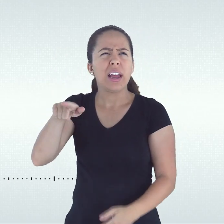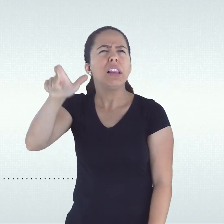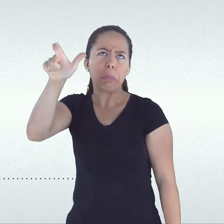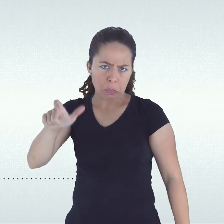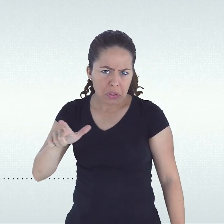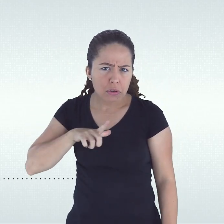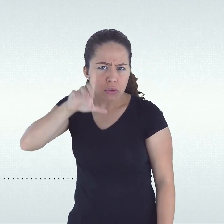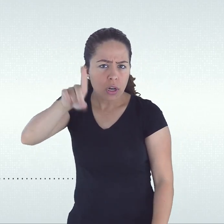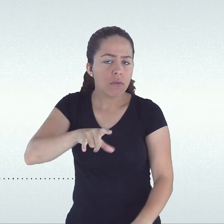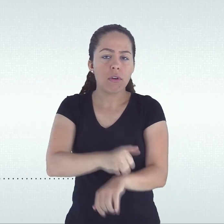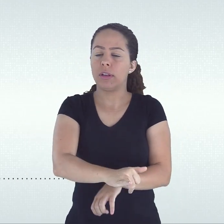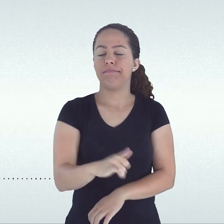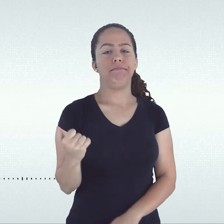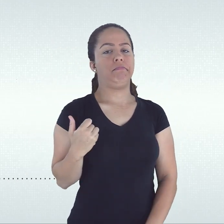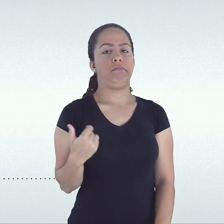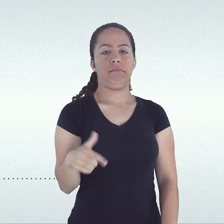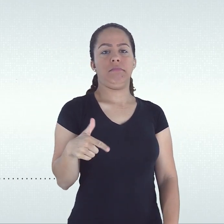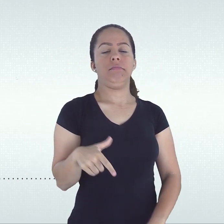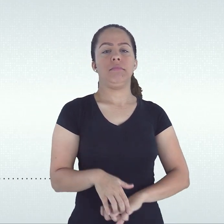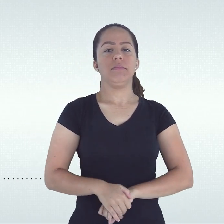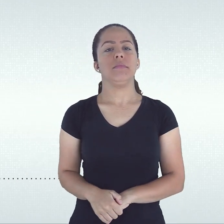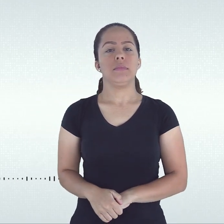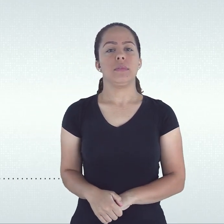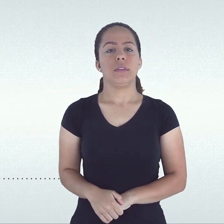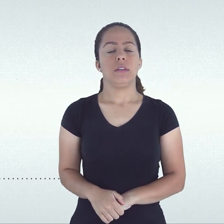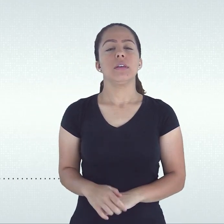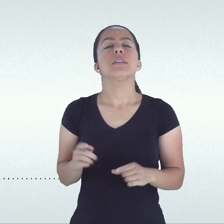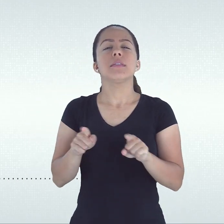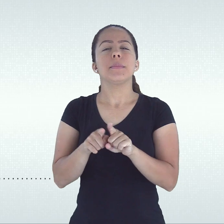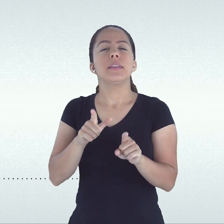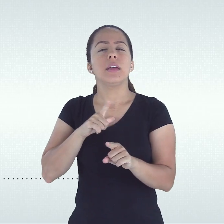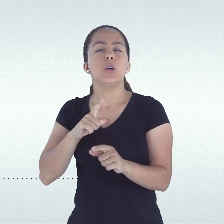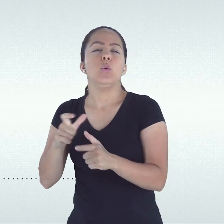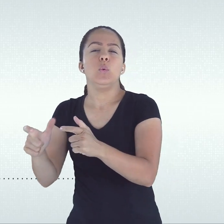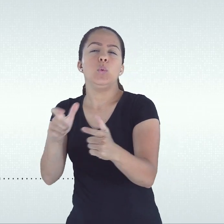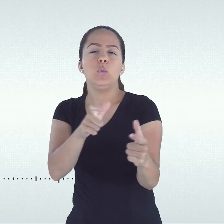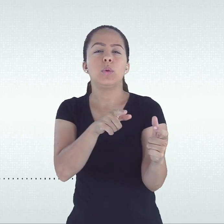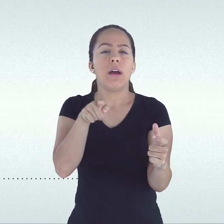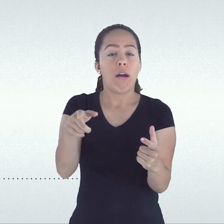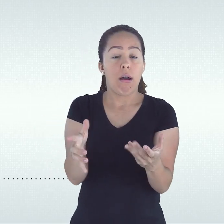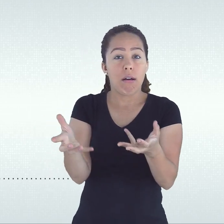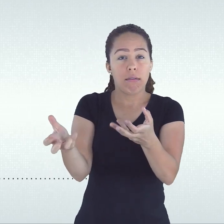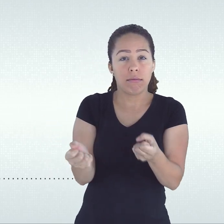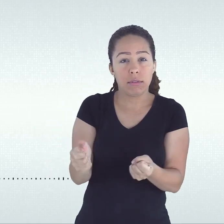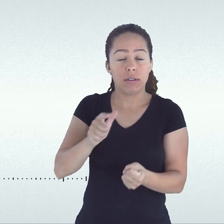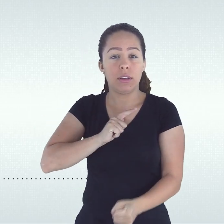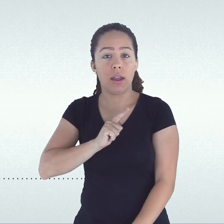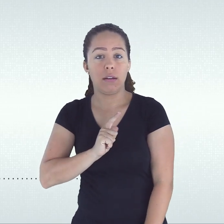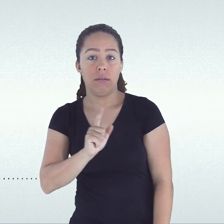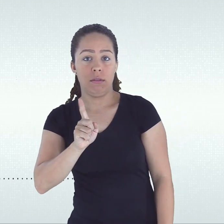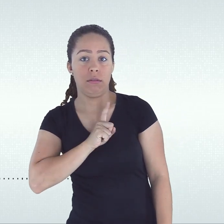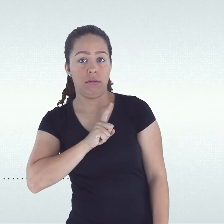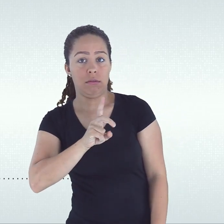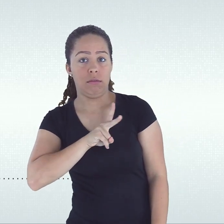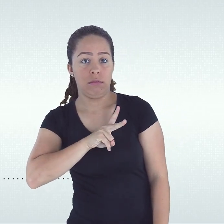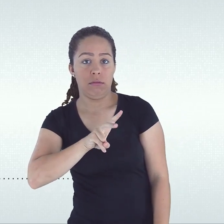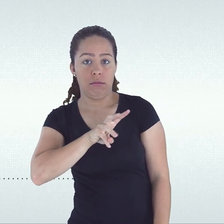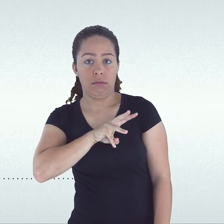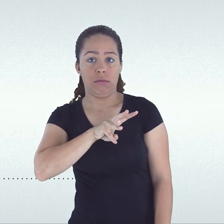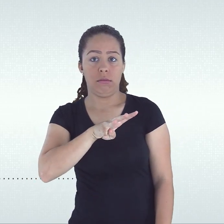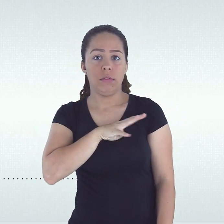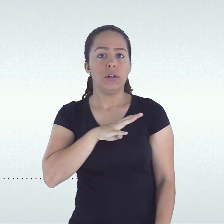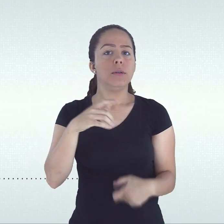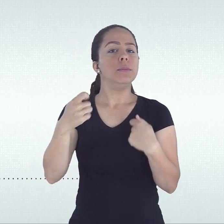Nas instituições que adotam regime seriado considera-se irregular a possibilidade de programas de